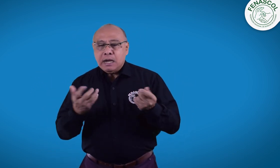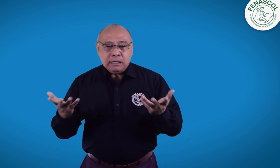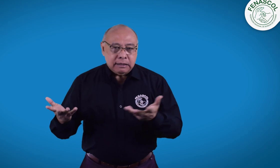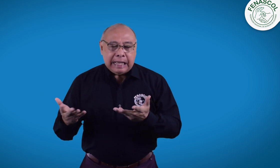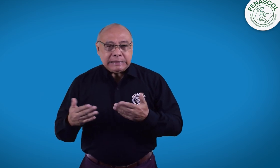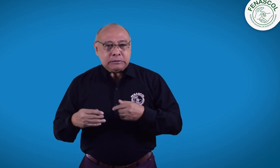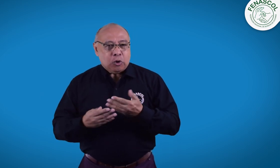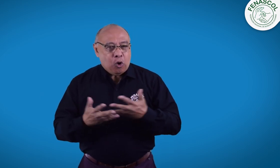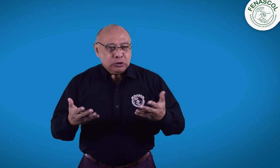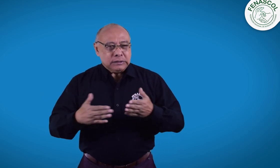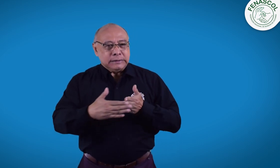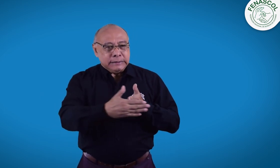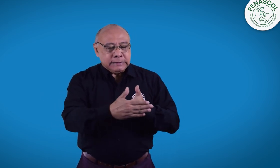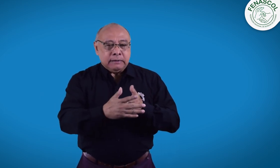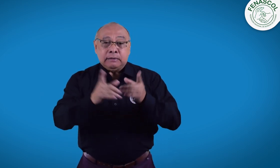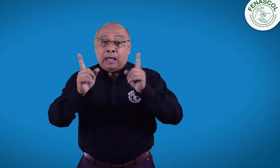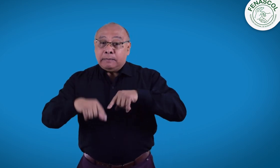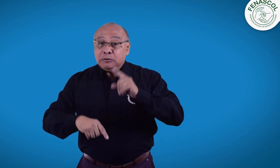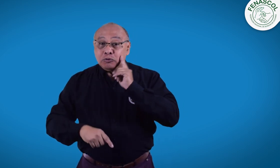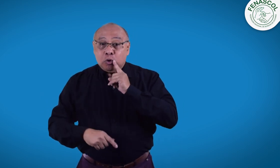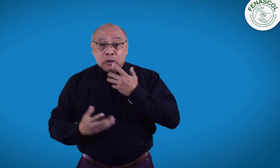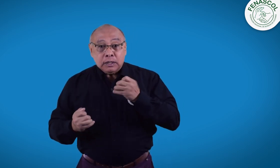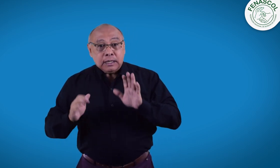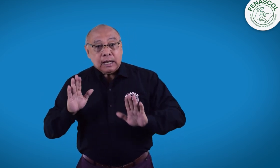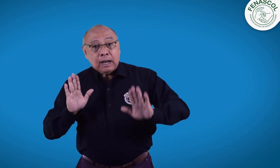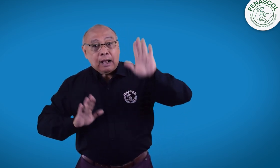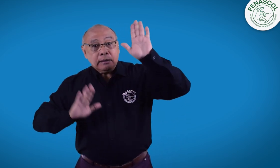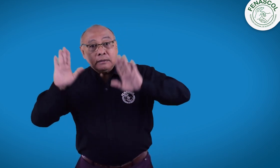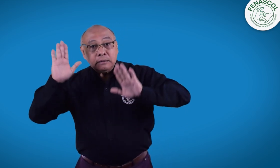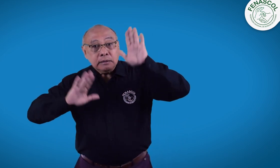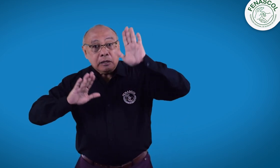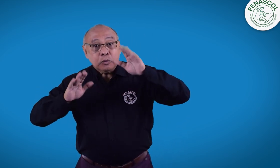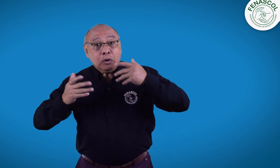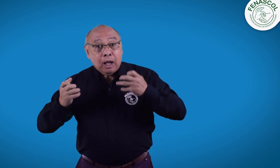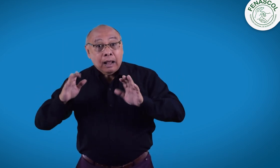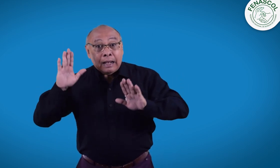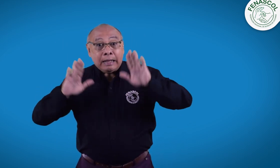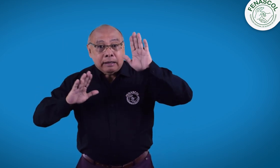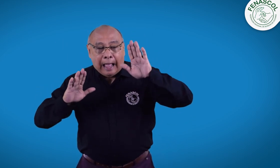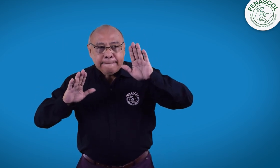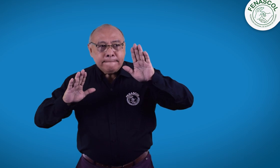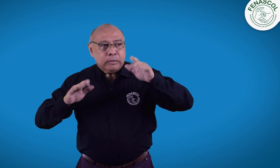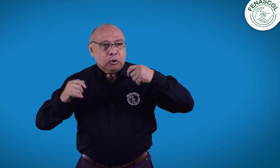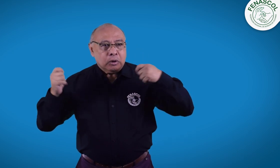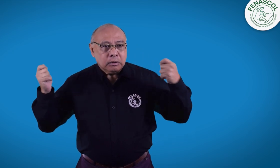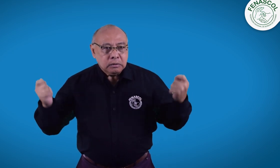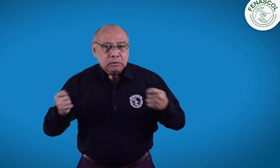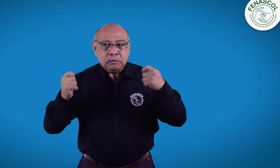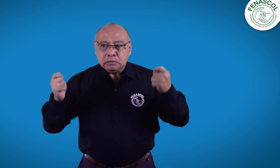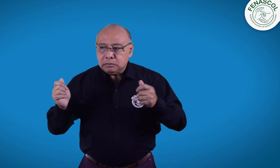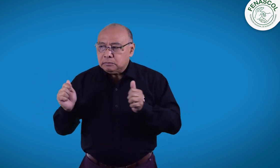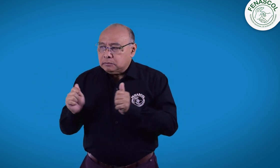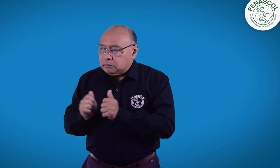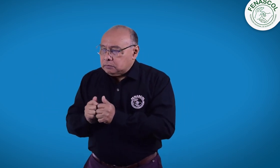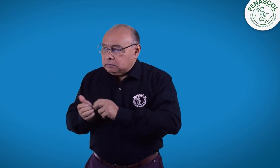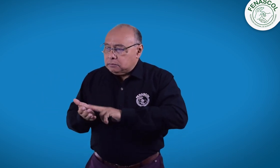encuentra barreras al pensar en los costos del servicio de interpretación. Encontramos esas y otras barreras en estos